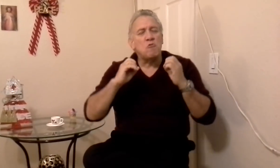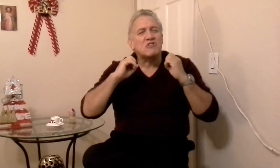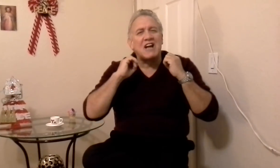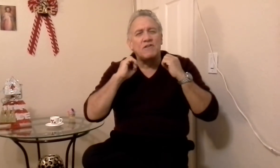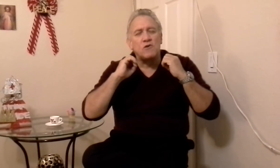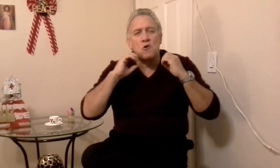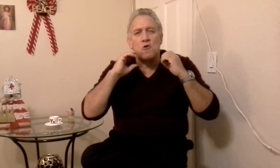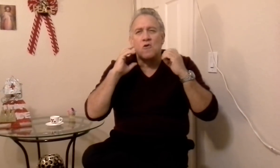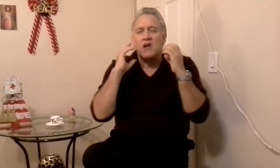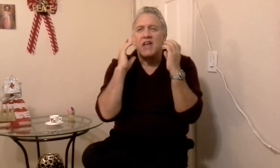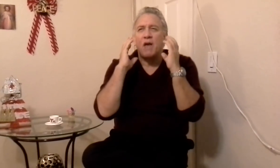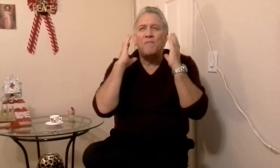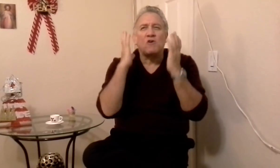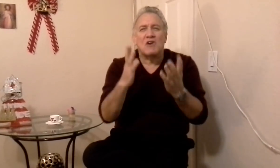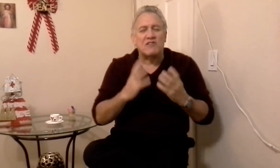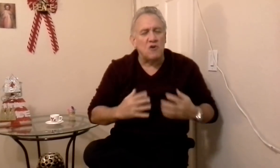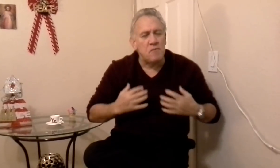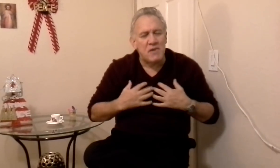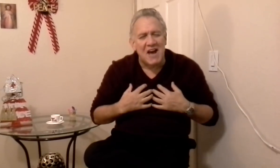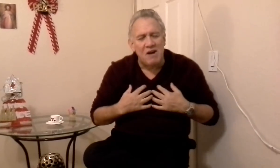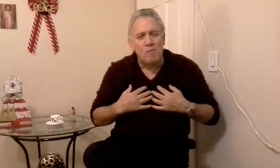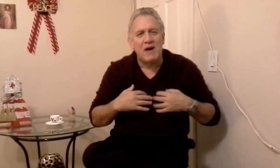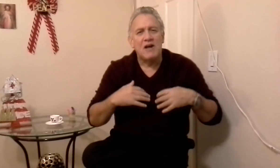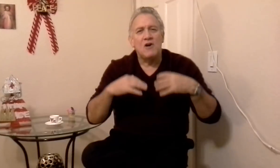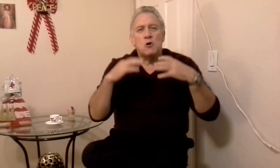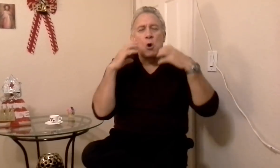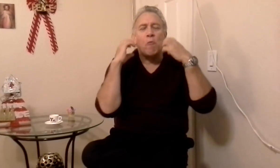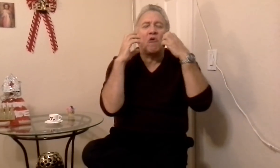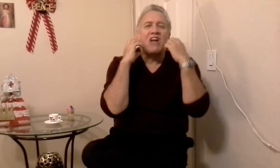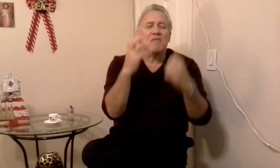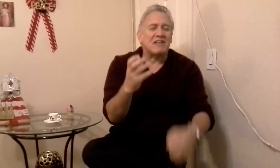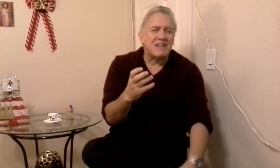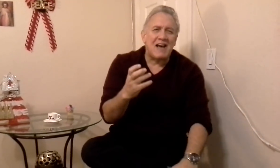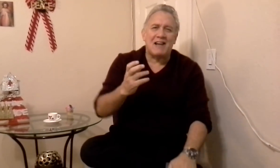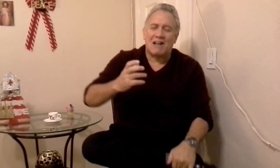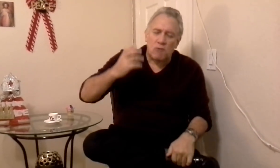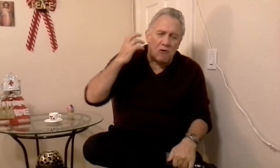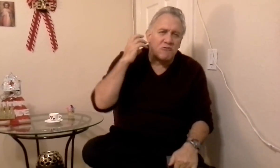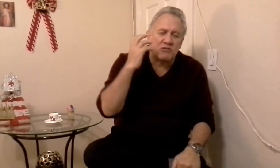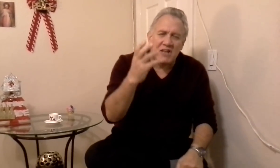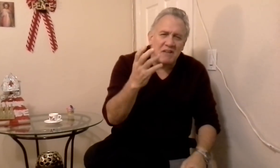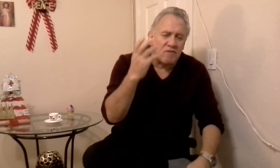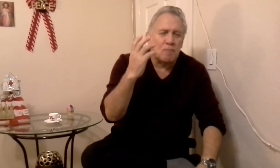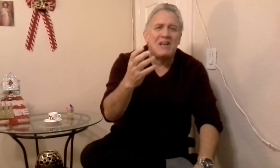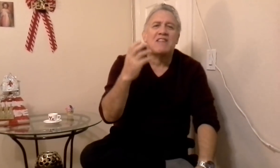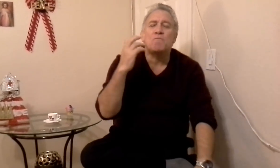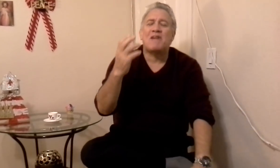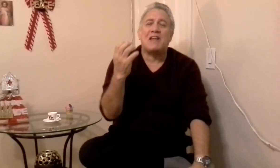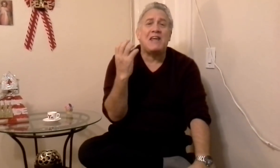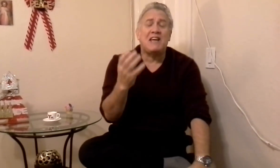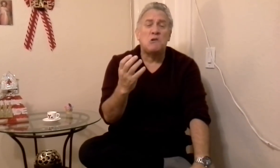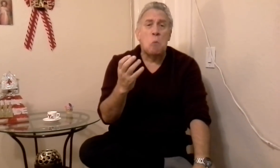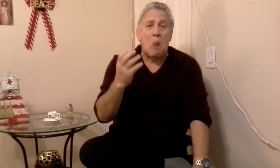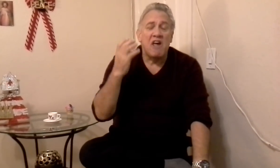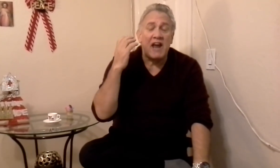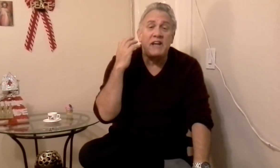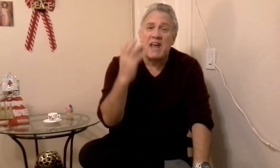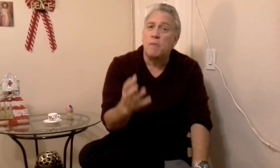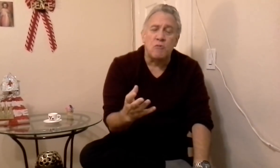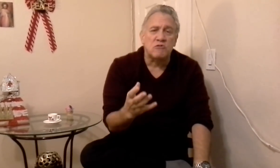buscando en mi corazón y en mi alma, cómo voy a abrazar a todos ustedes, familia de Madeline, en Naples,